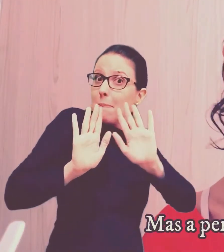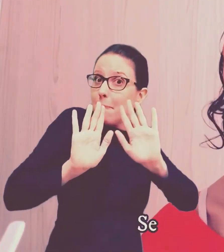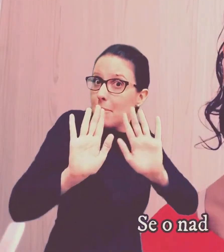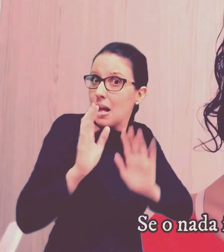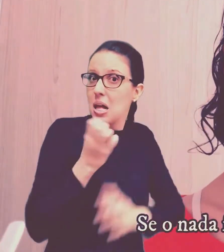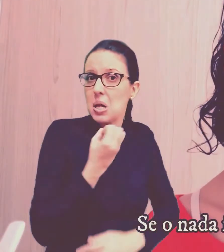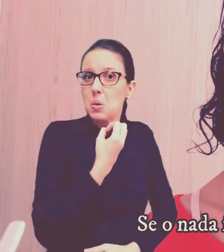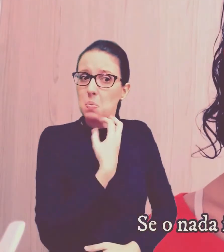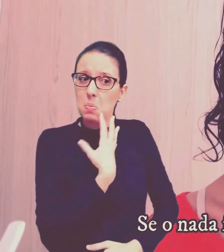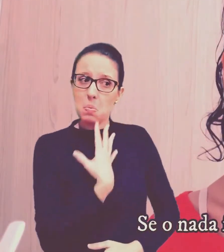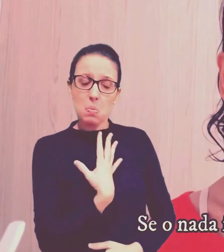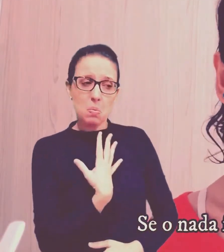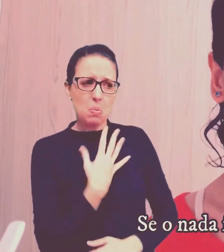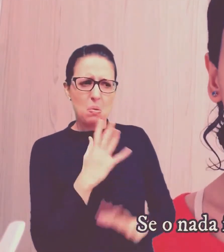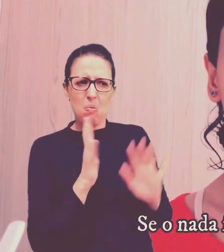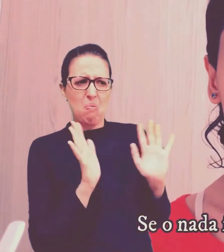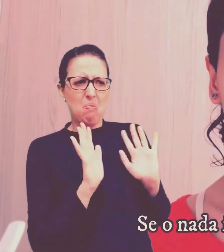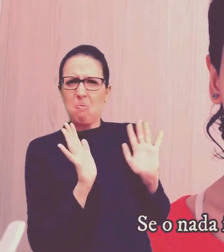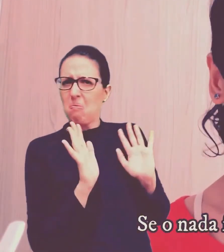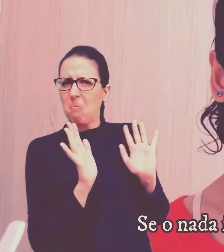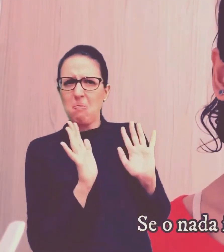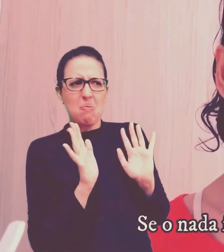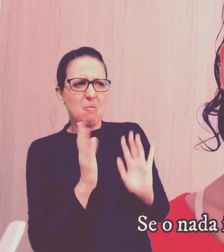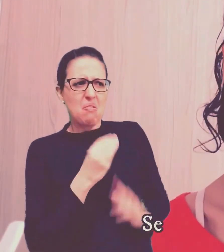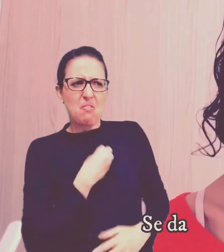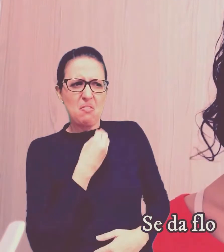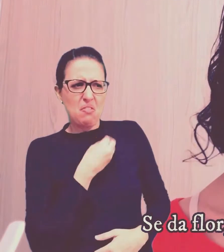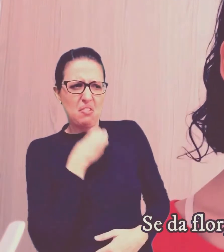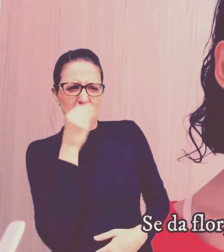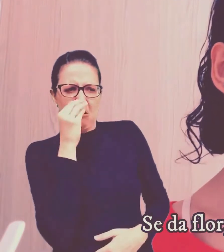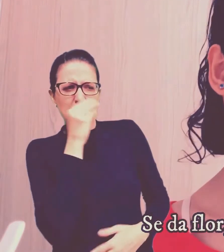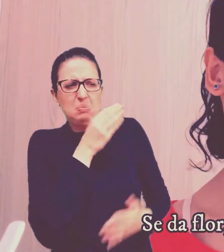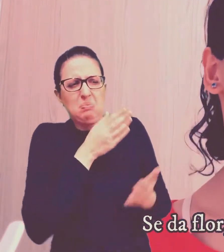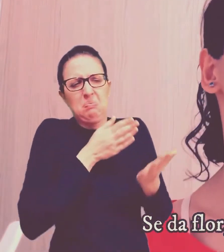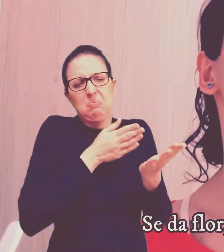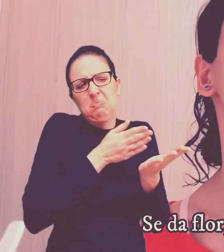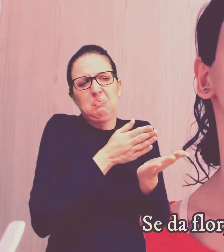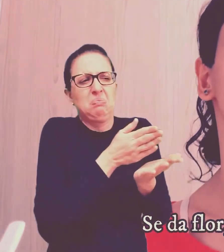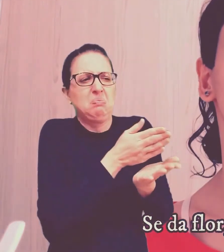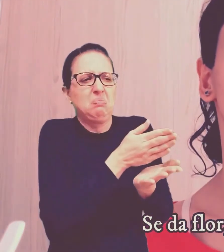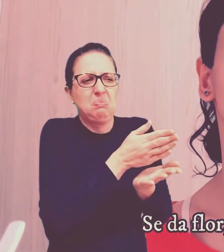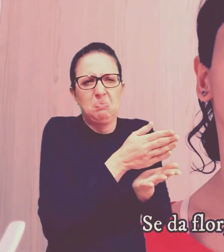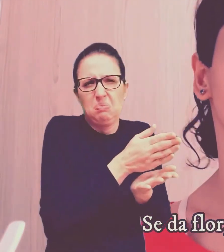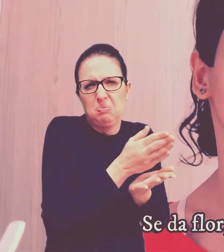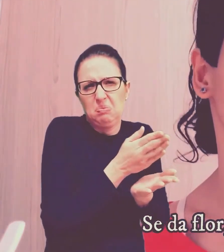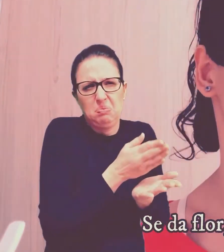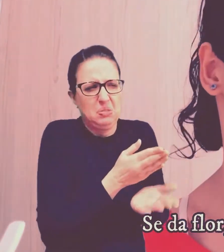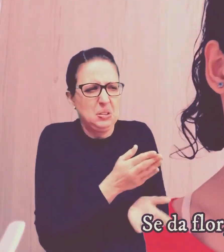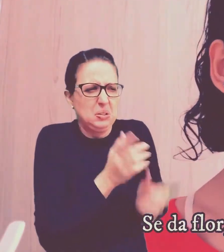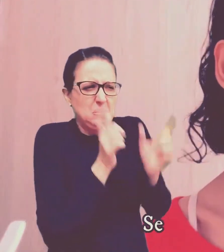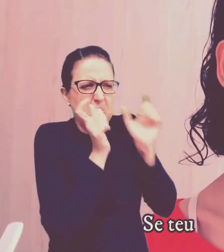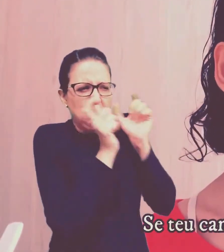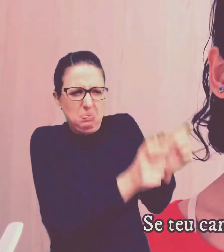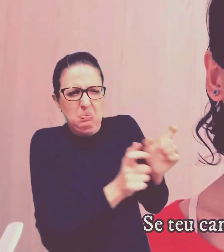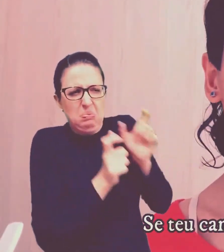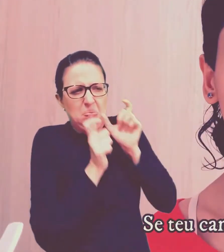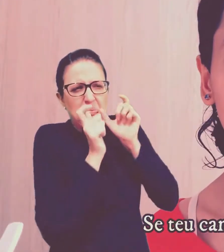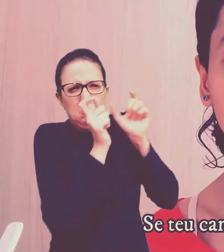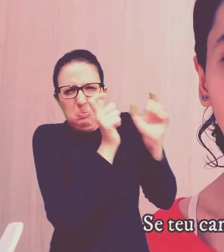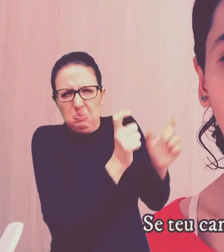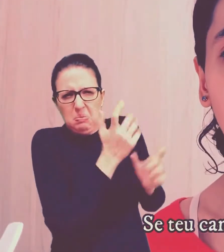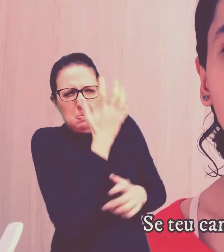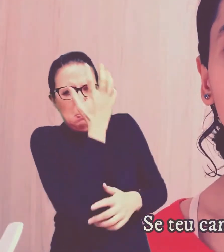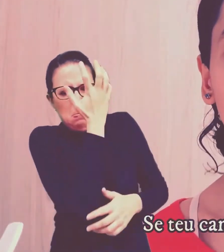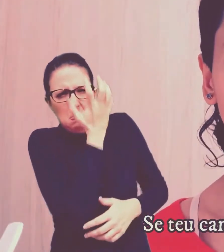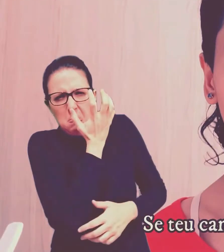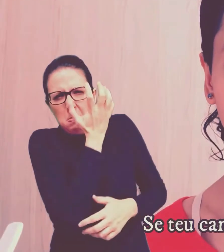vale, se o nada for teu caminho, se tu é flor, se o ferro espinho, se o teu